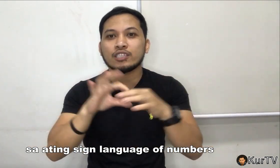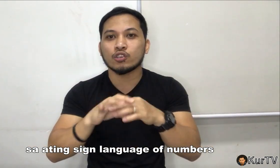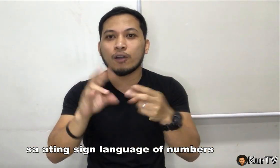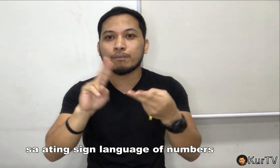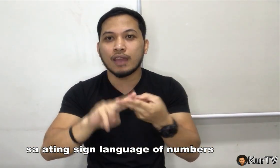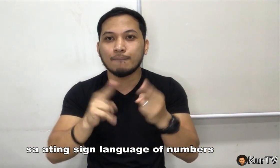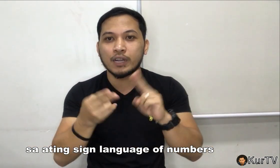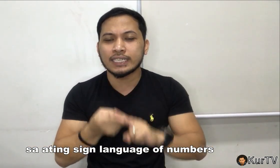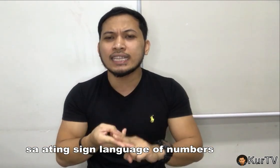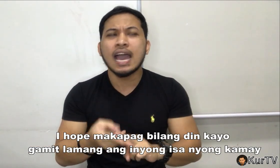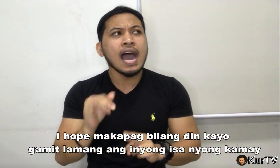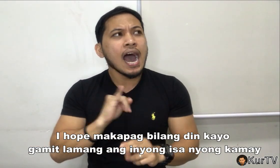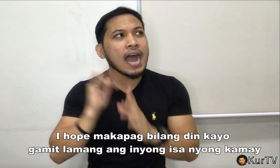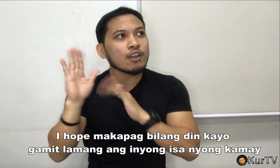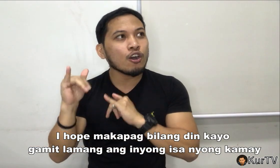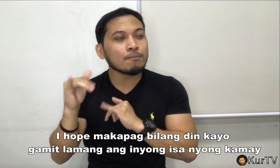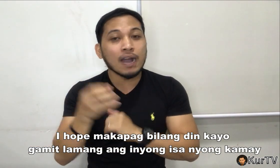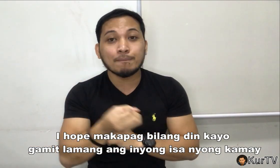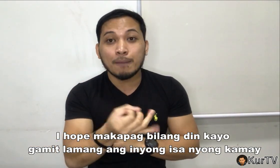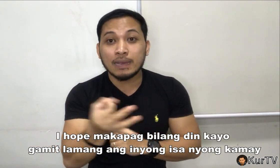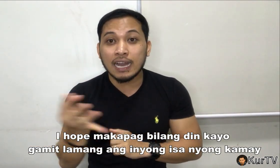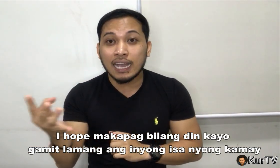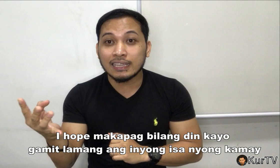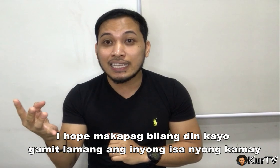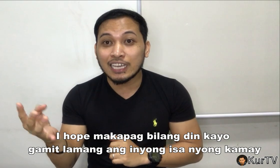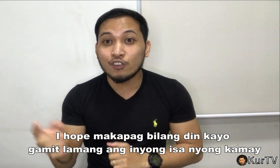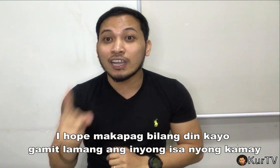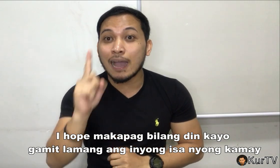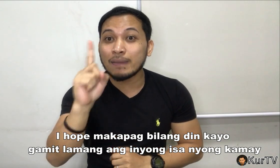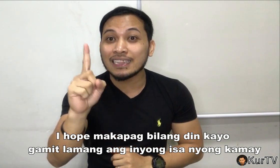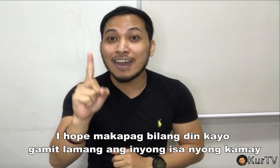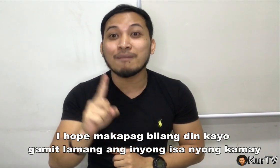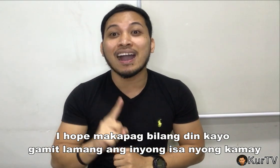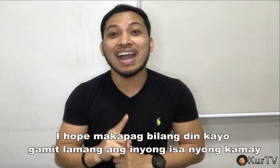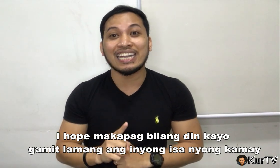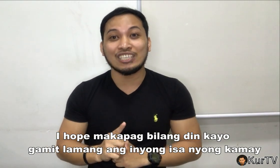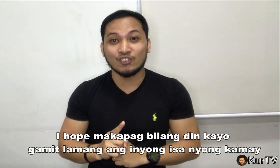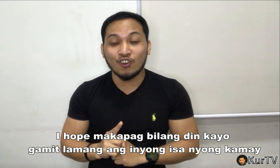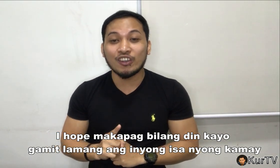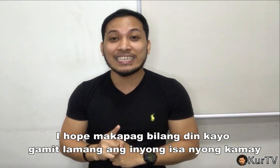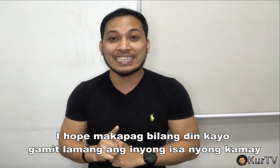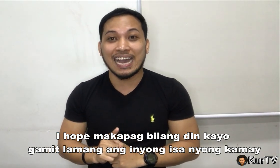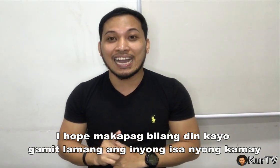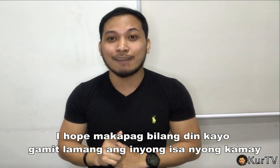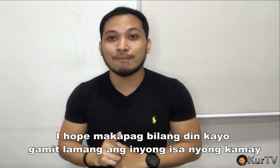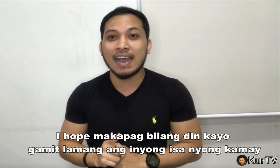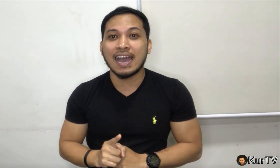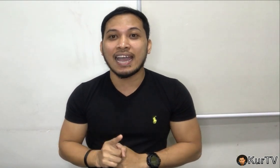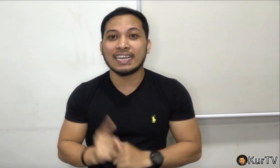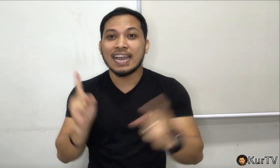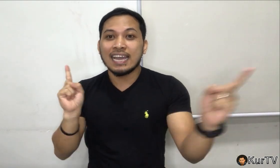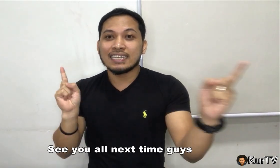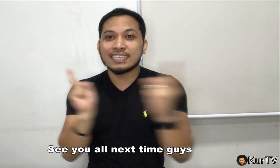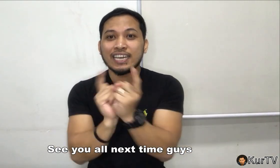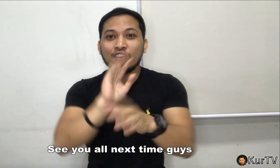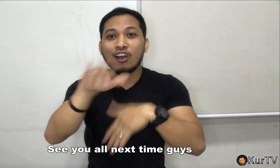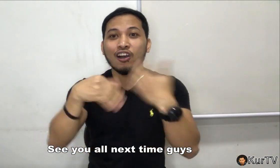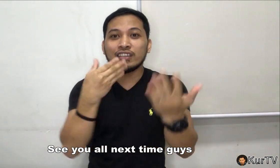of numbers. And, I hope makapagbilang din kayo gamit lamang ang inyong isang kamay. See you all